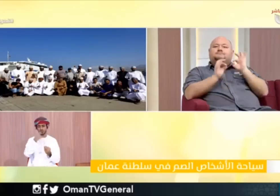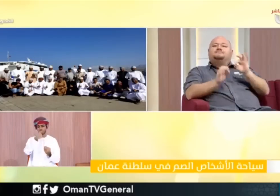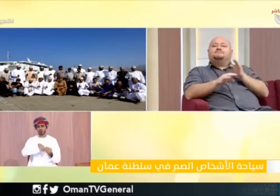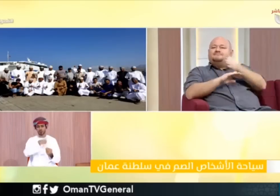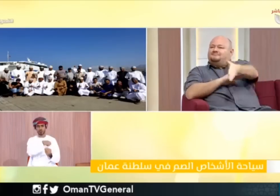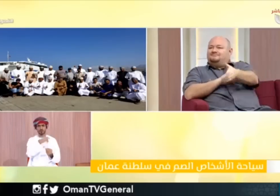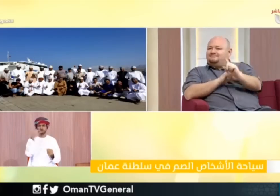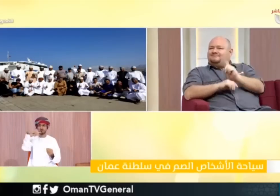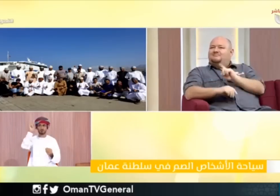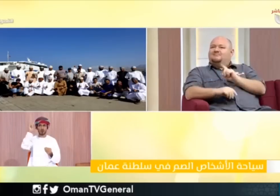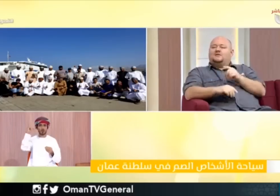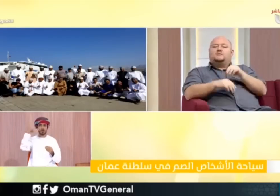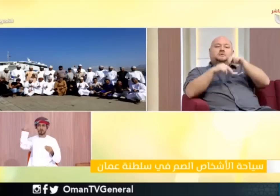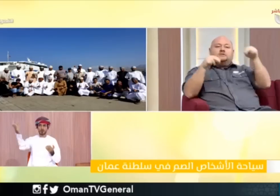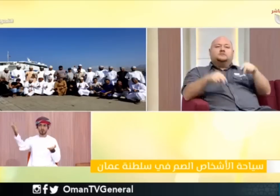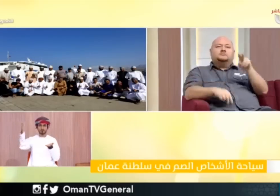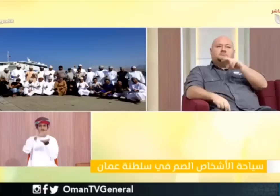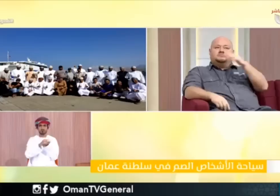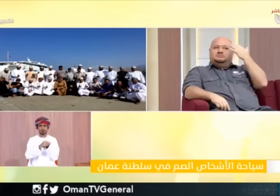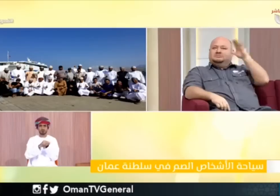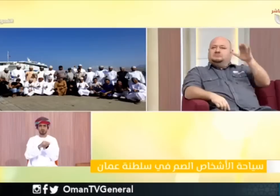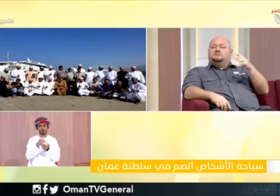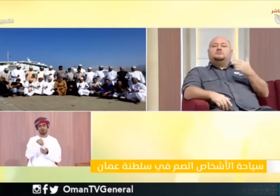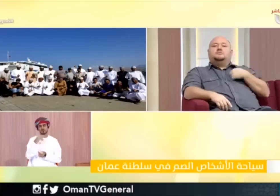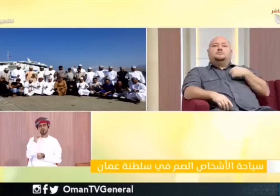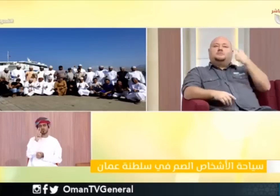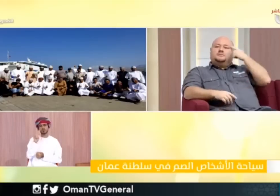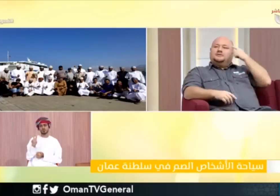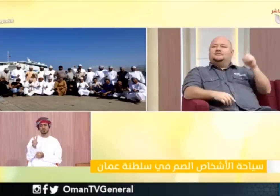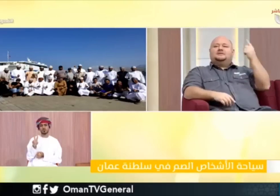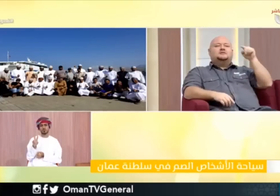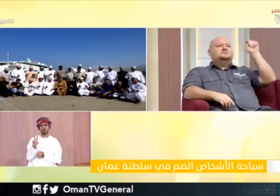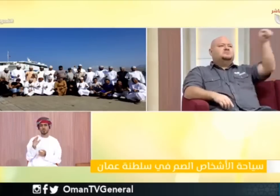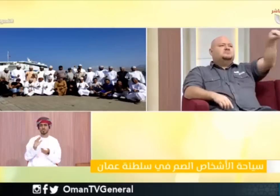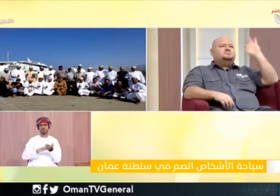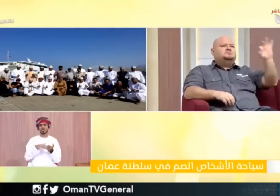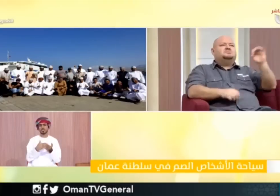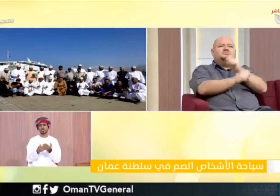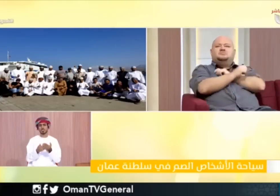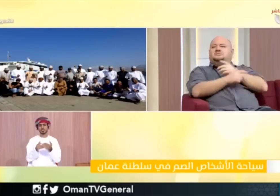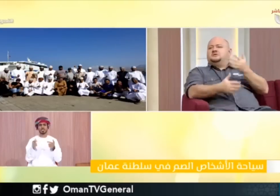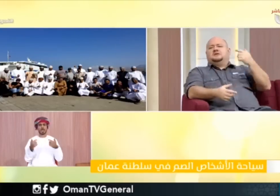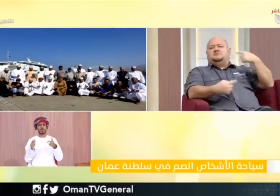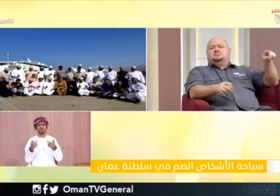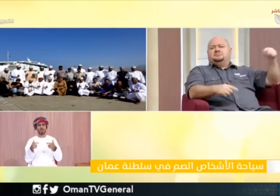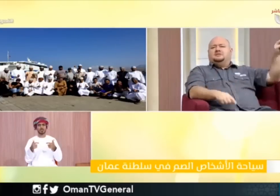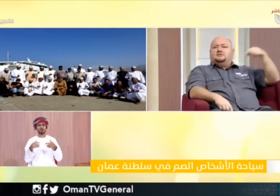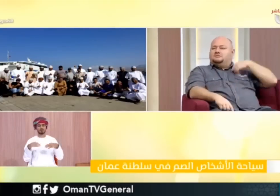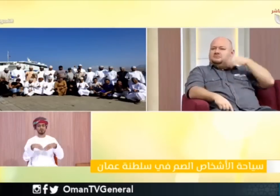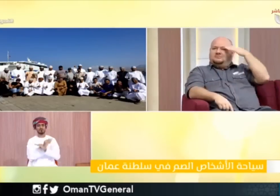نعتمد على الترجمة الإلكترونية أو الترجمة عن طريق